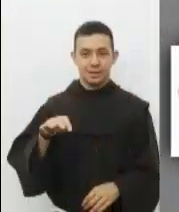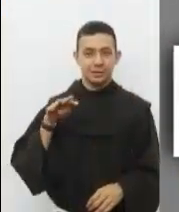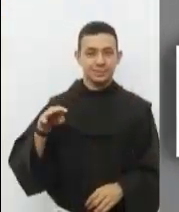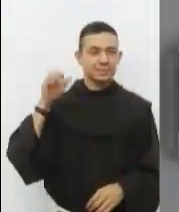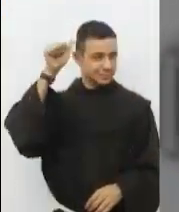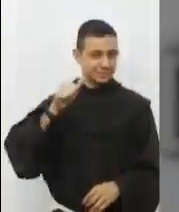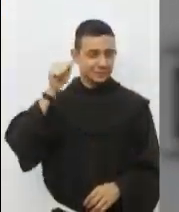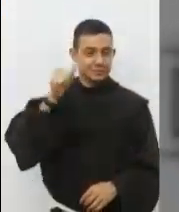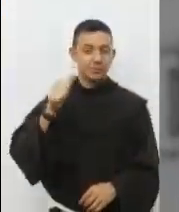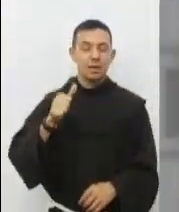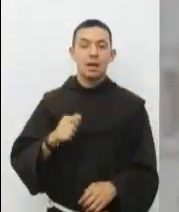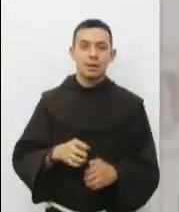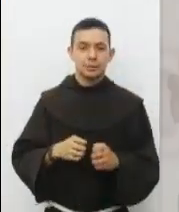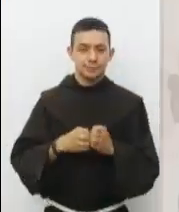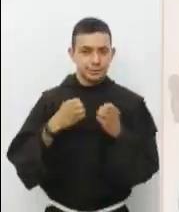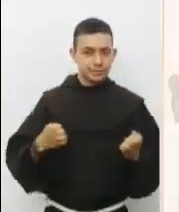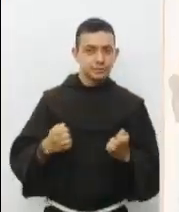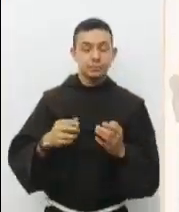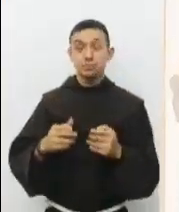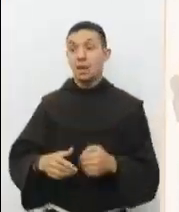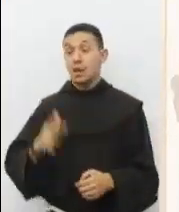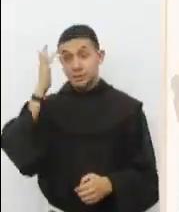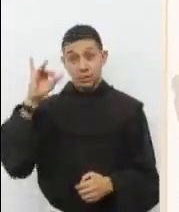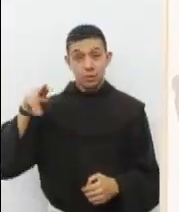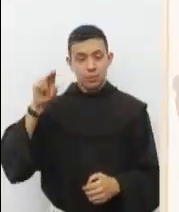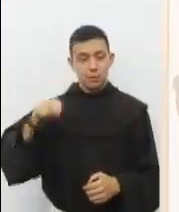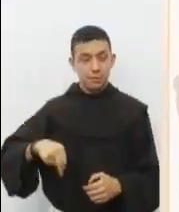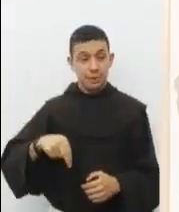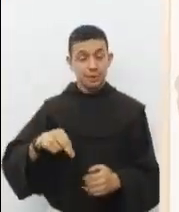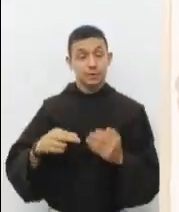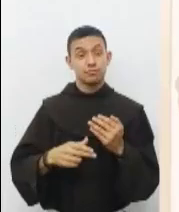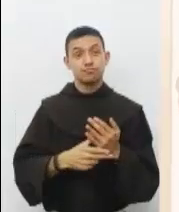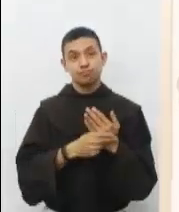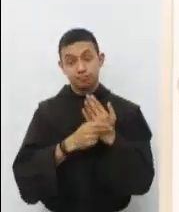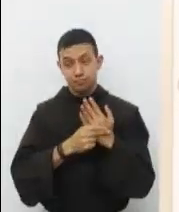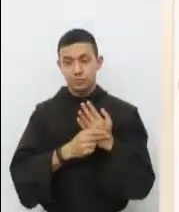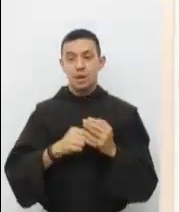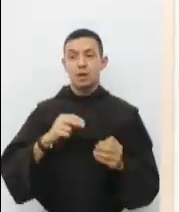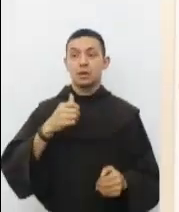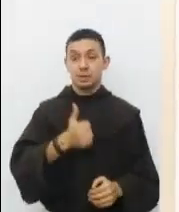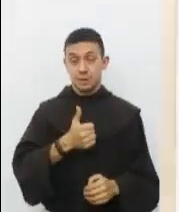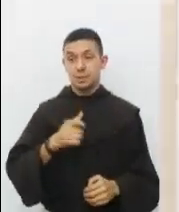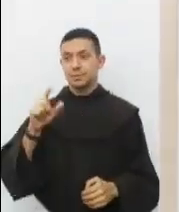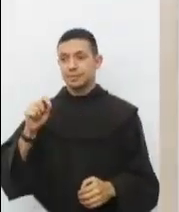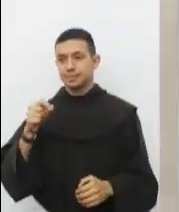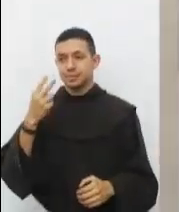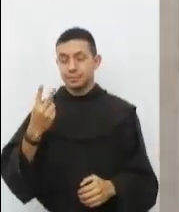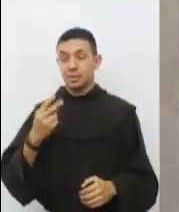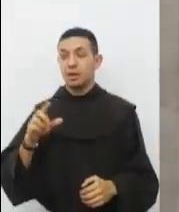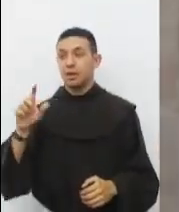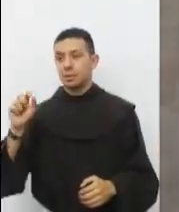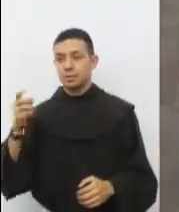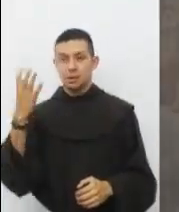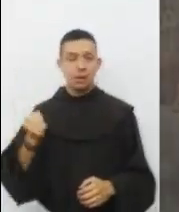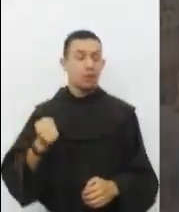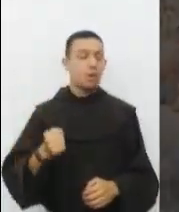19 de abril, Evangelio de San Juan 6, 22 al 29. Después de la multiplicación